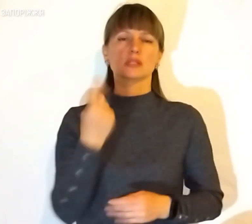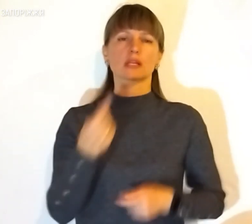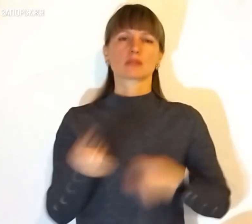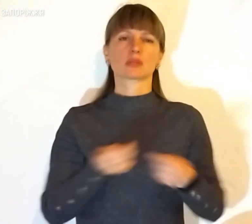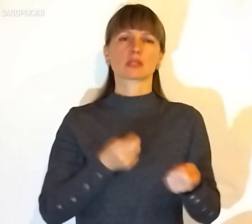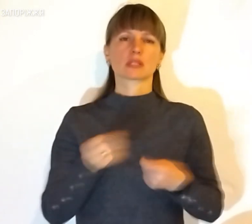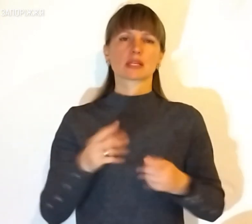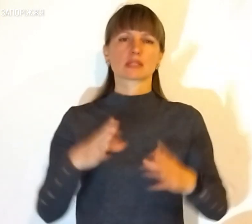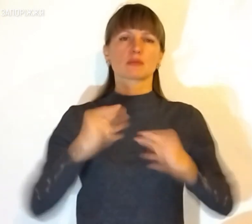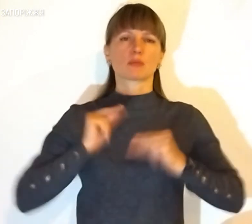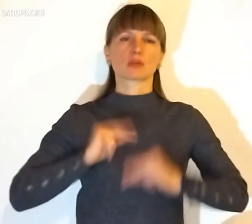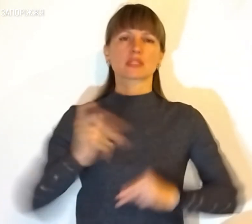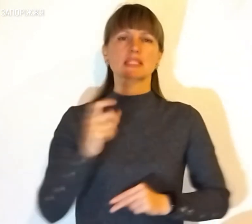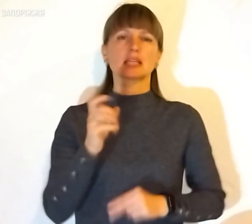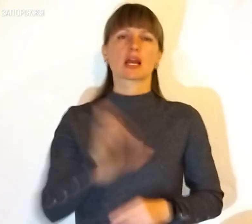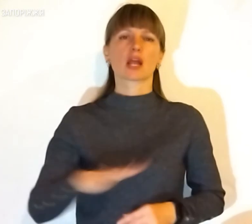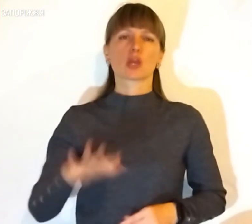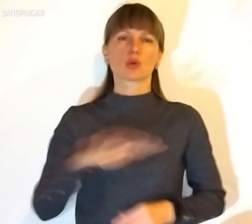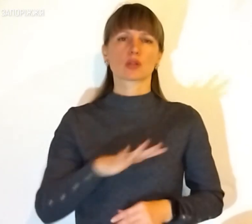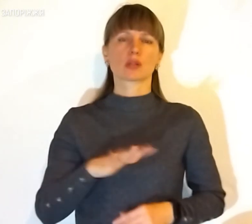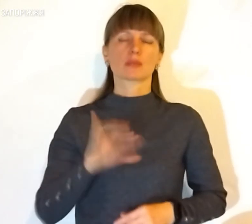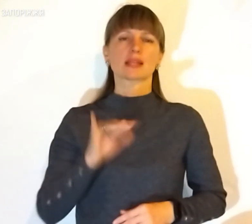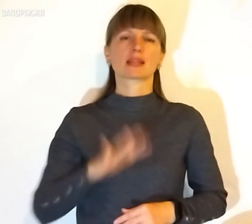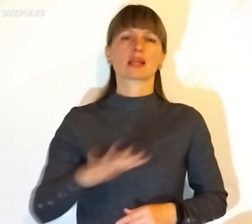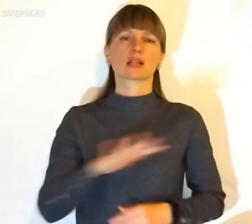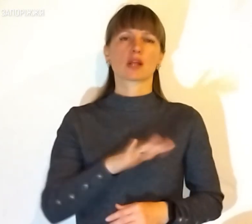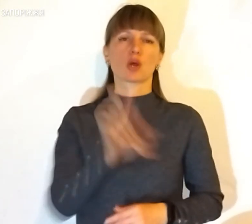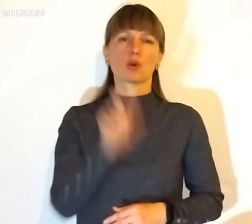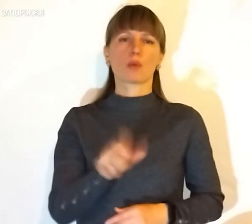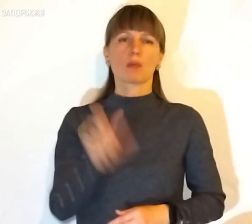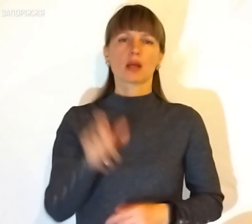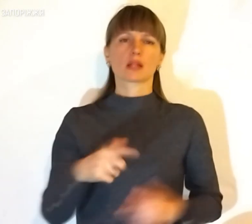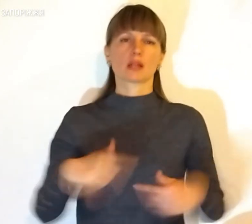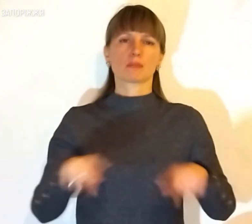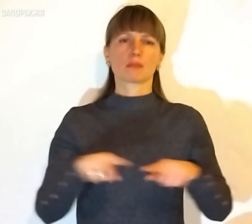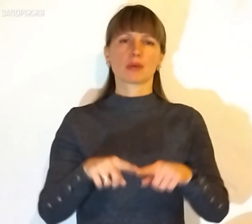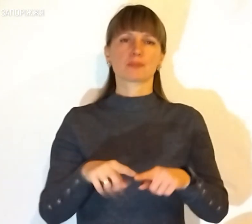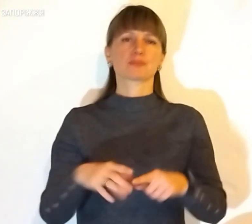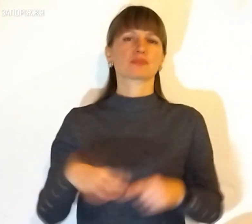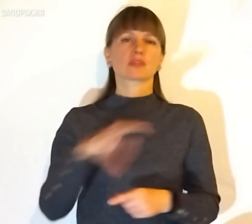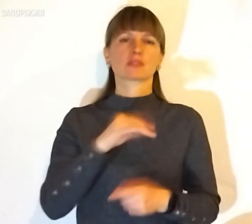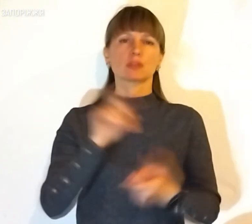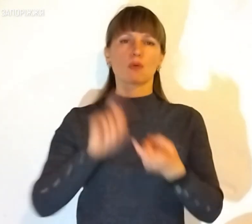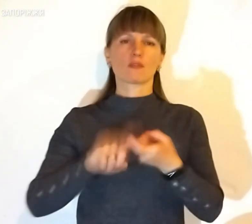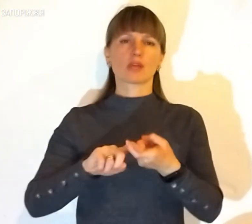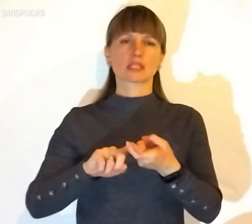адміністрація співпрацює з районними та територіальними громадами. Тобто, всі пов'язані